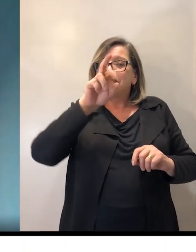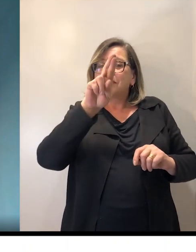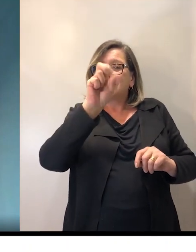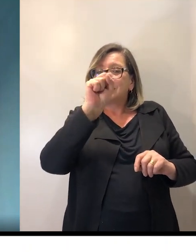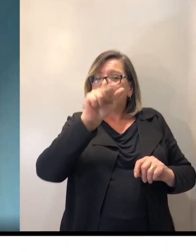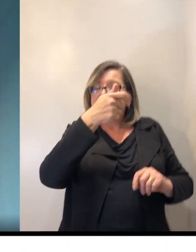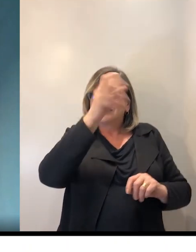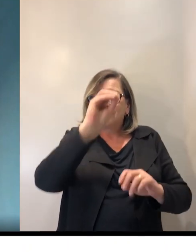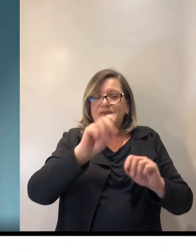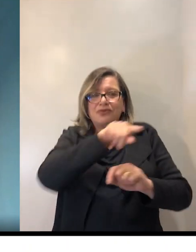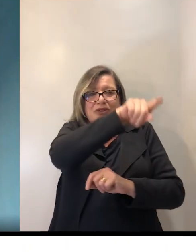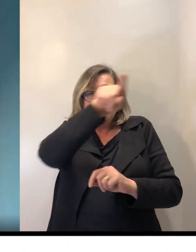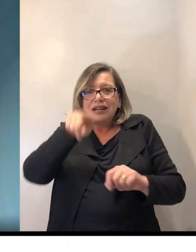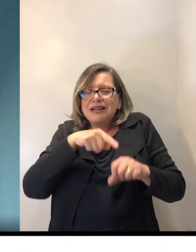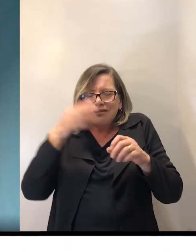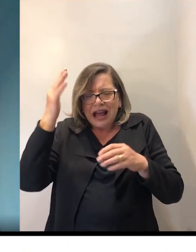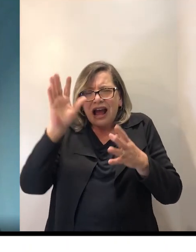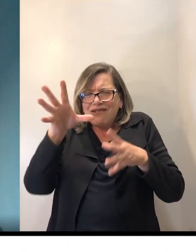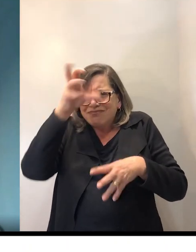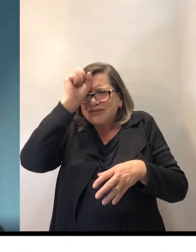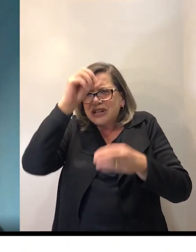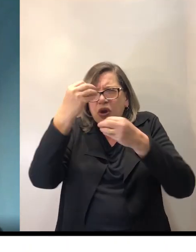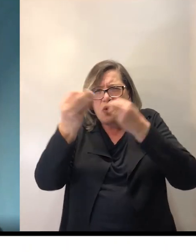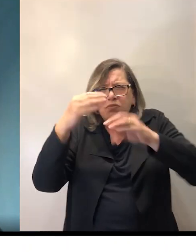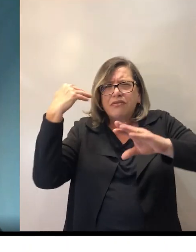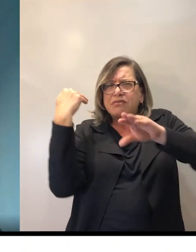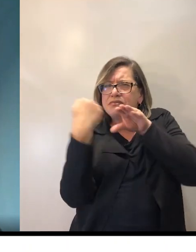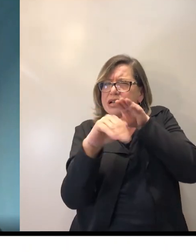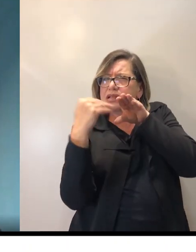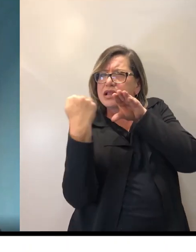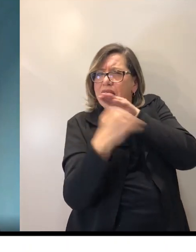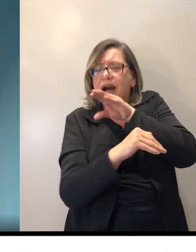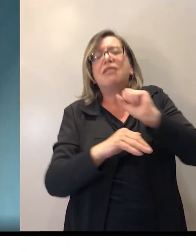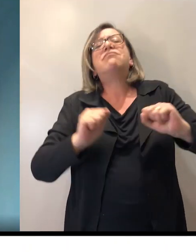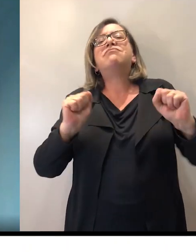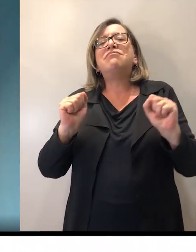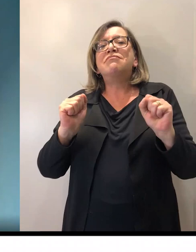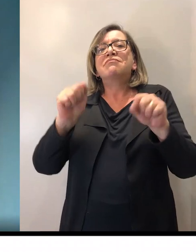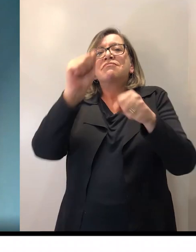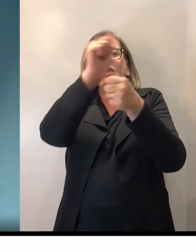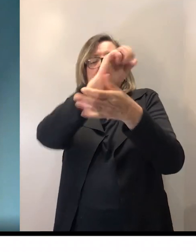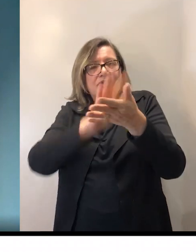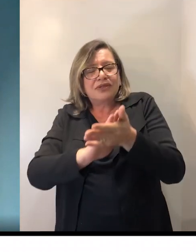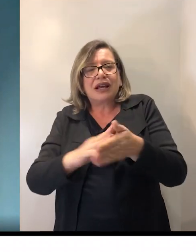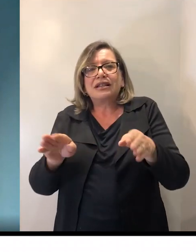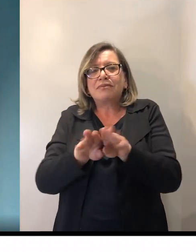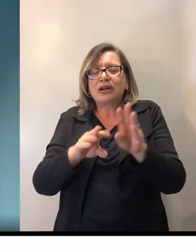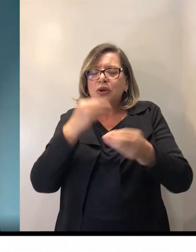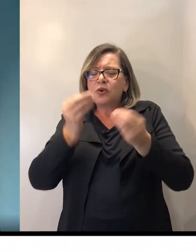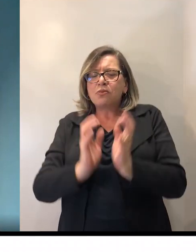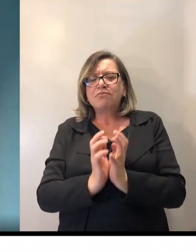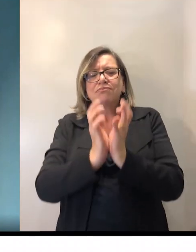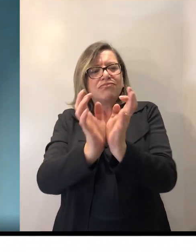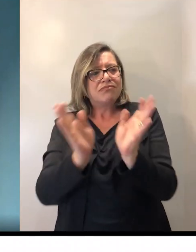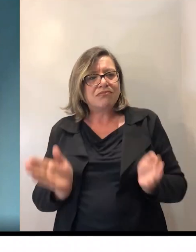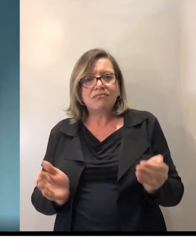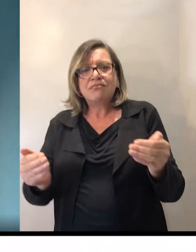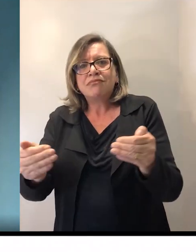enviar atividades, como participar de chats e fóruns, e outras ferramentas. Bem, é isso.